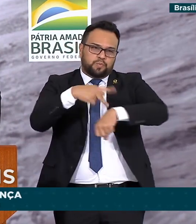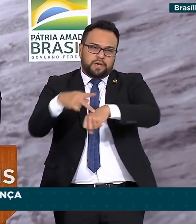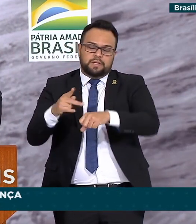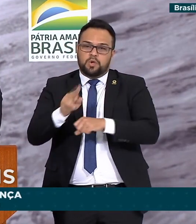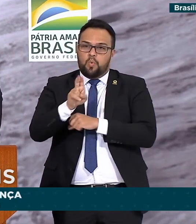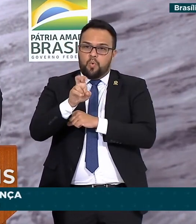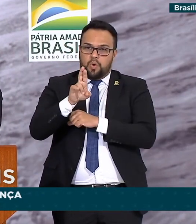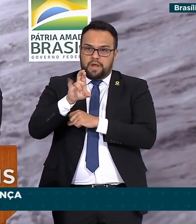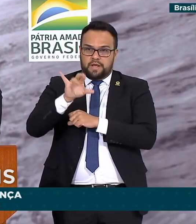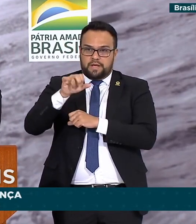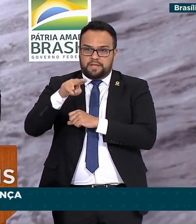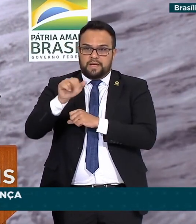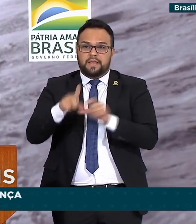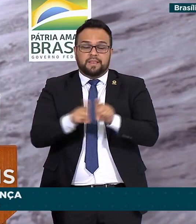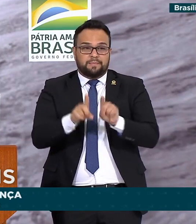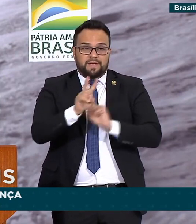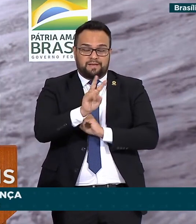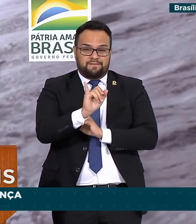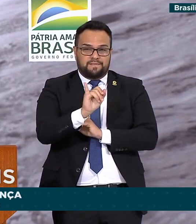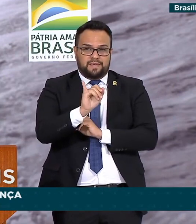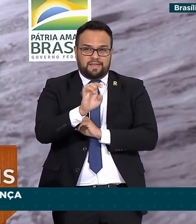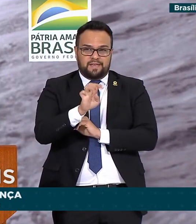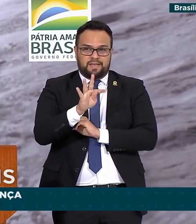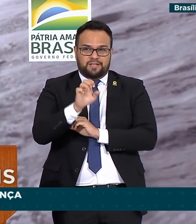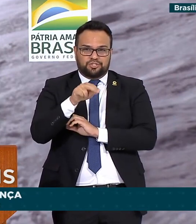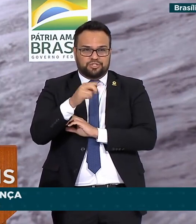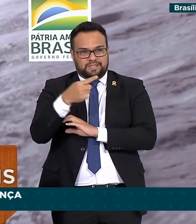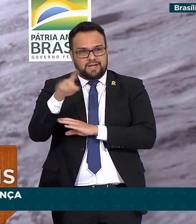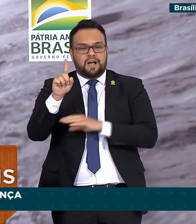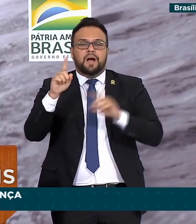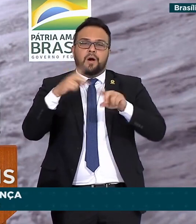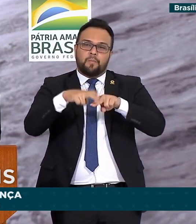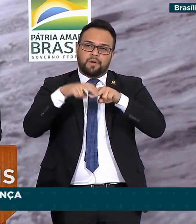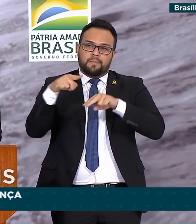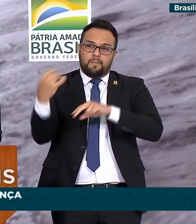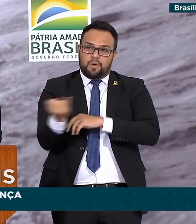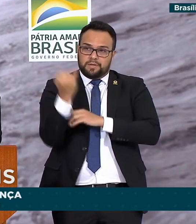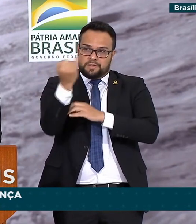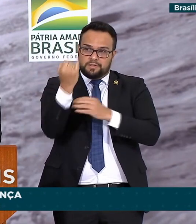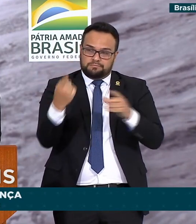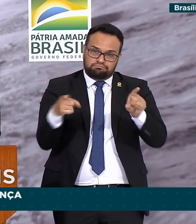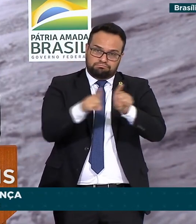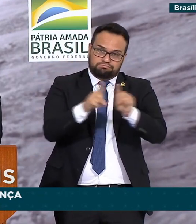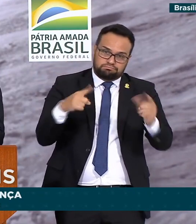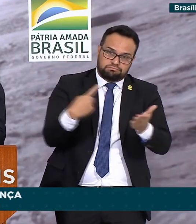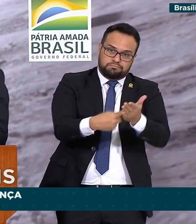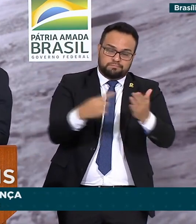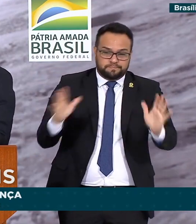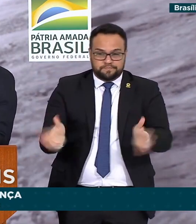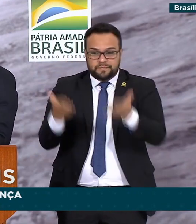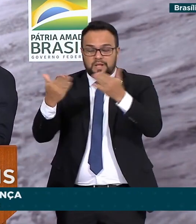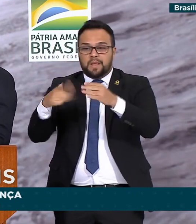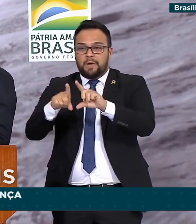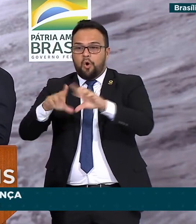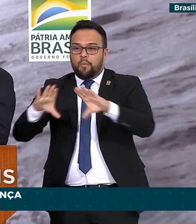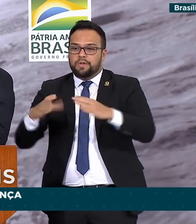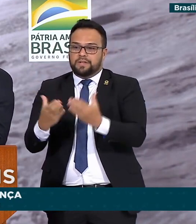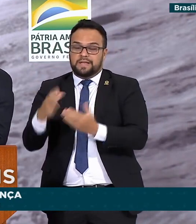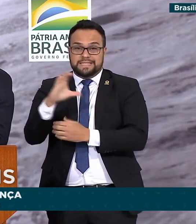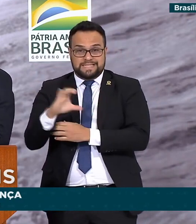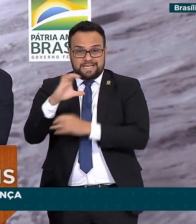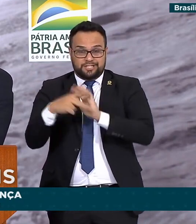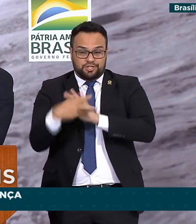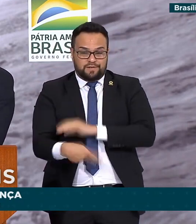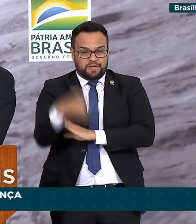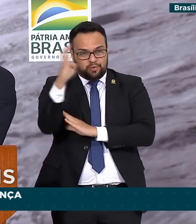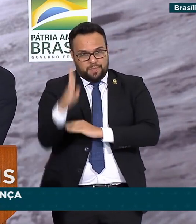Ucrânia e Vietnã. É, portanto, um reconhecimento internacional do Programa Espacial Brasileiro e da comunidade científica brasileira.